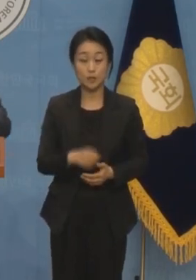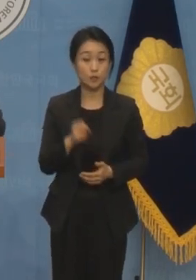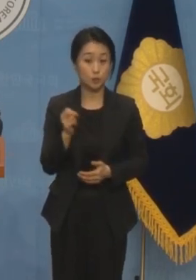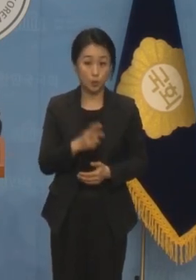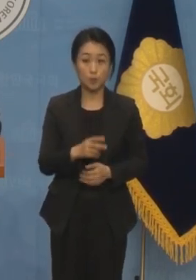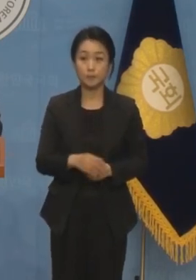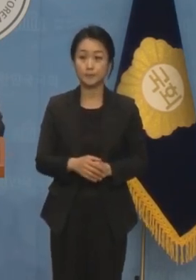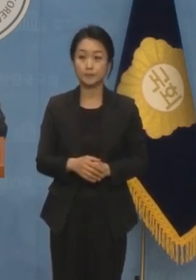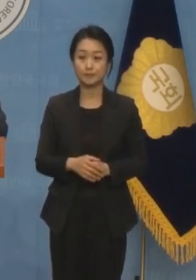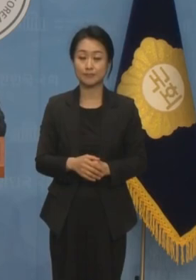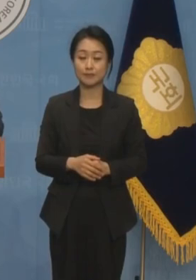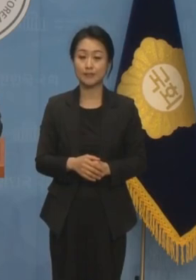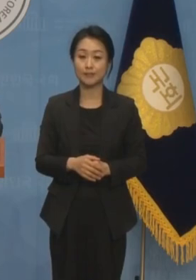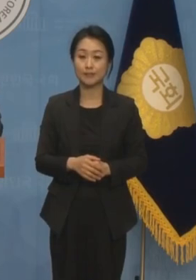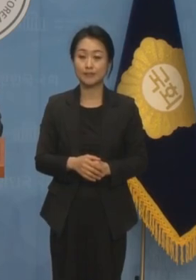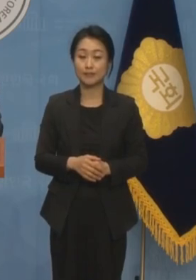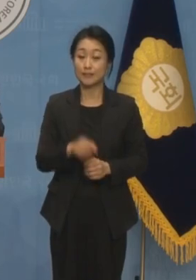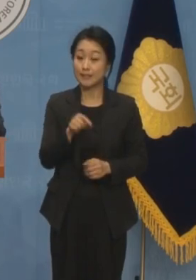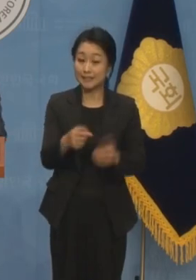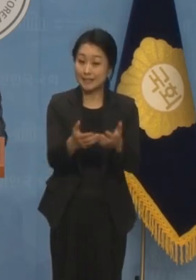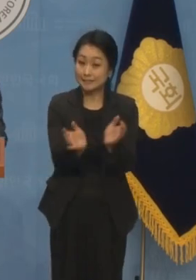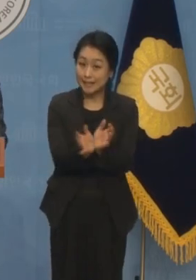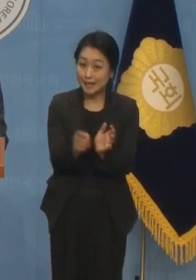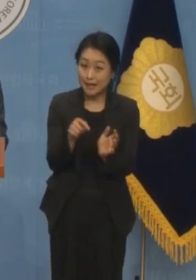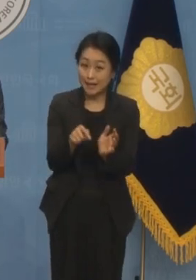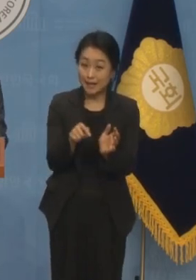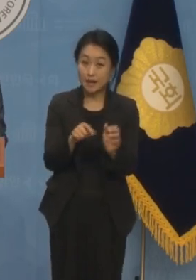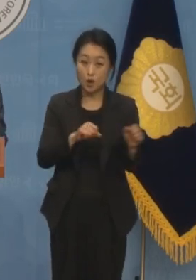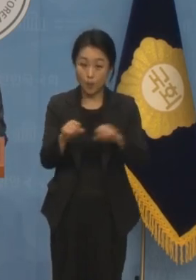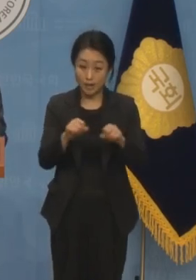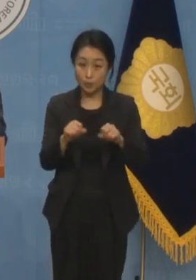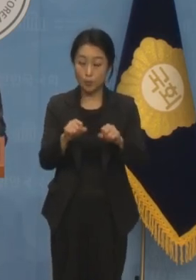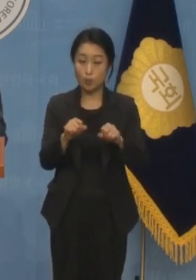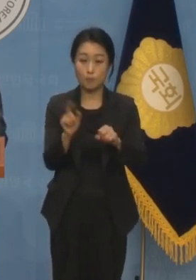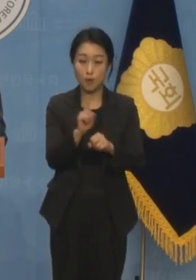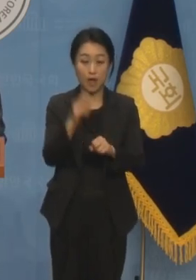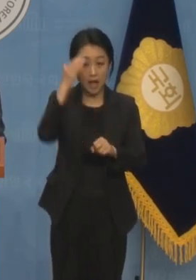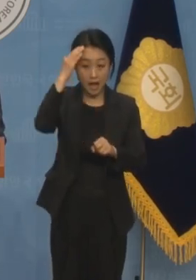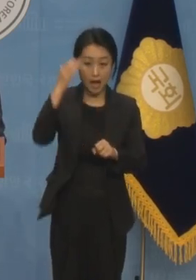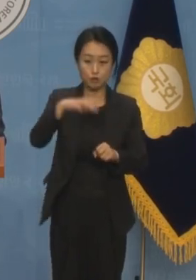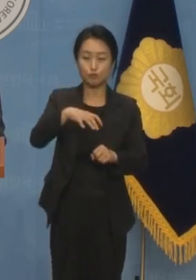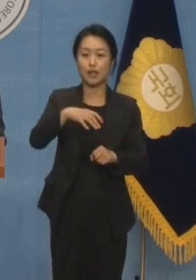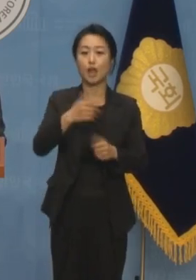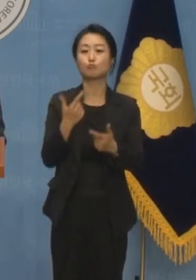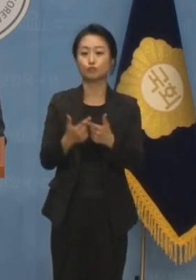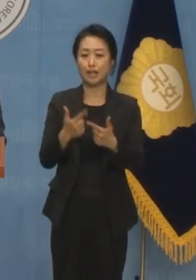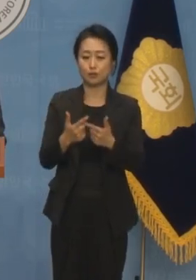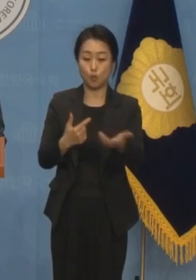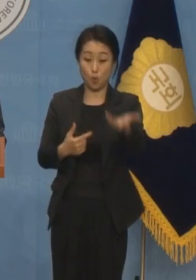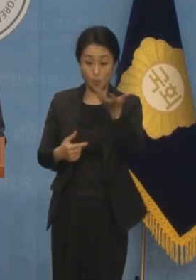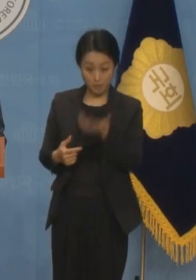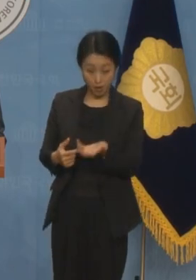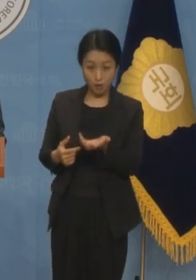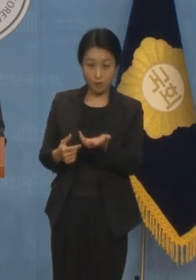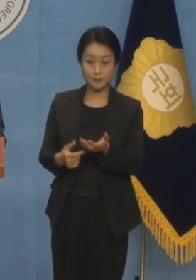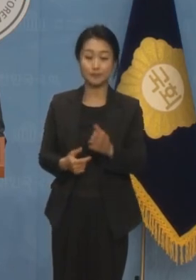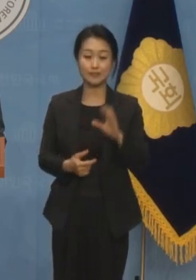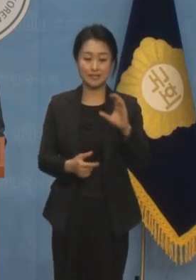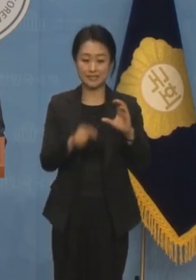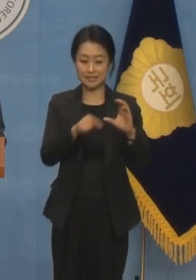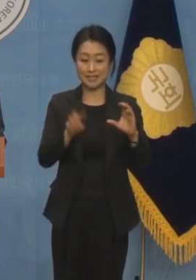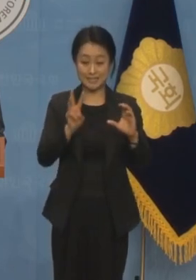알려지지 않은 날짜에 이 단체는 활동 무대를 한국의 부산으로 옮겼다. C-3